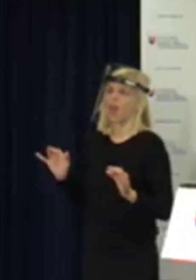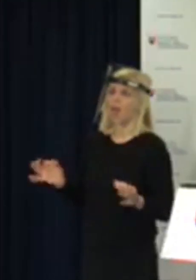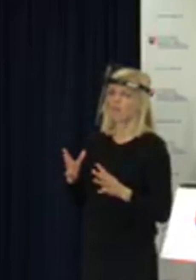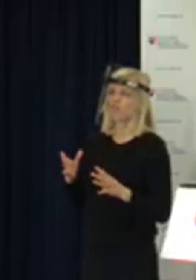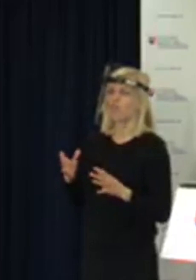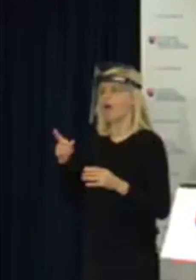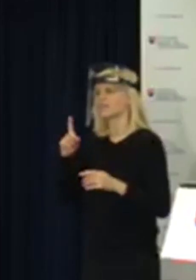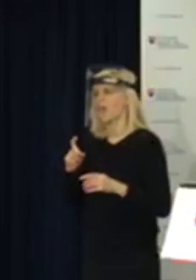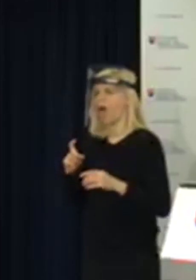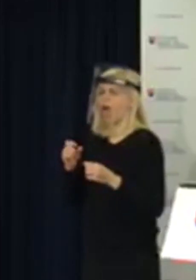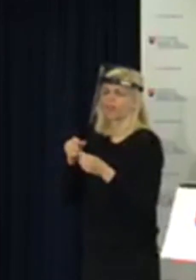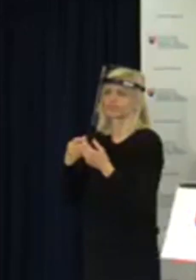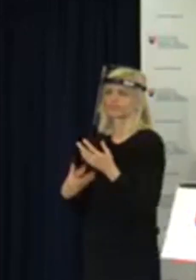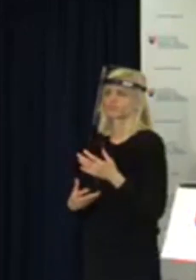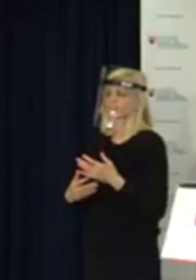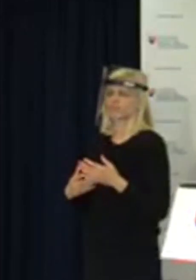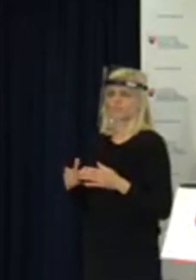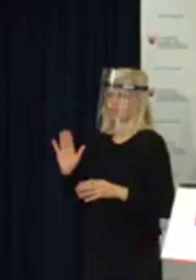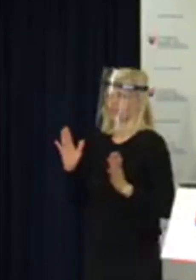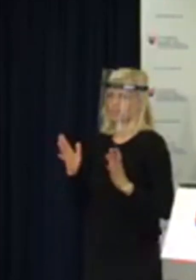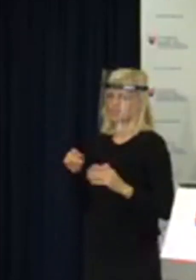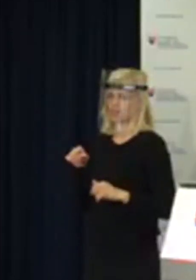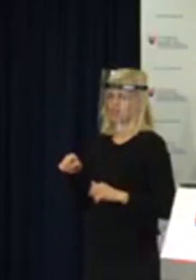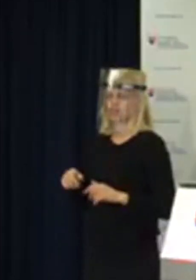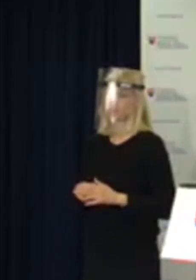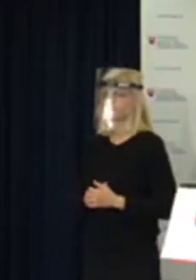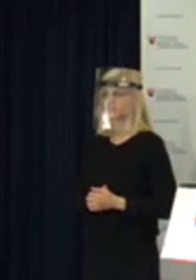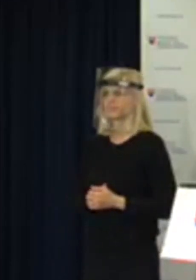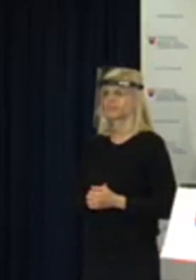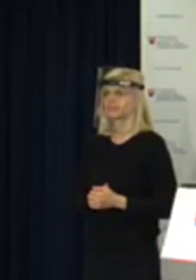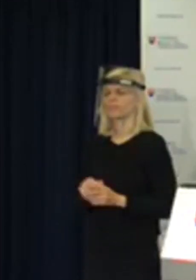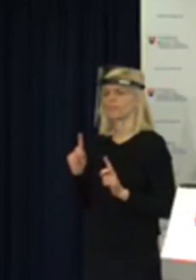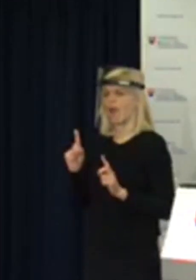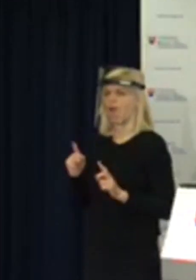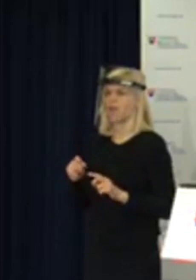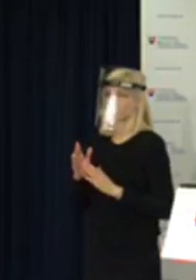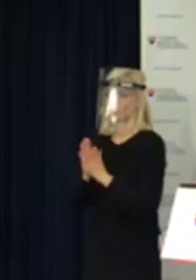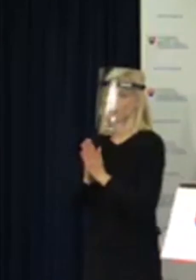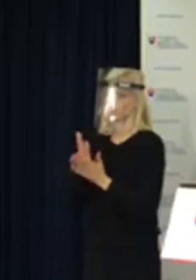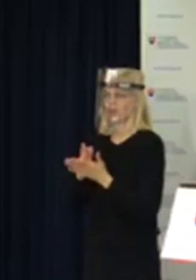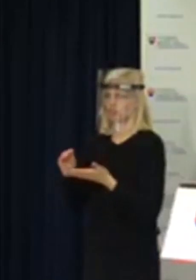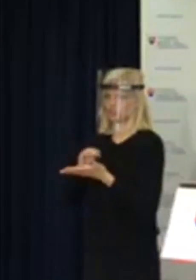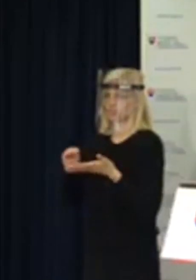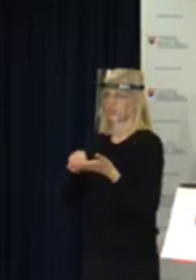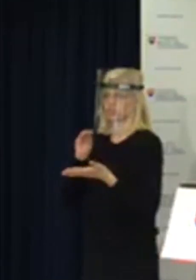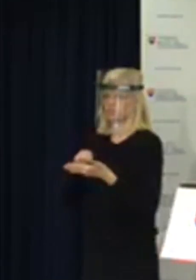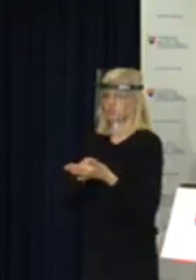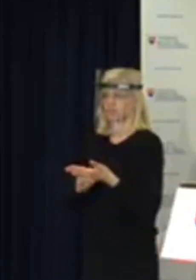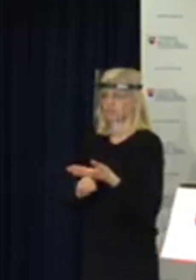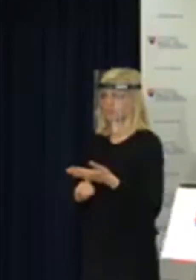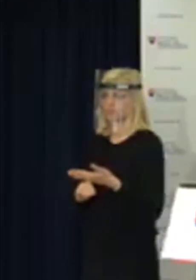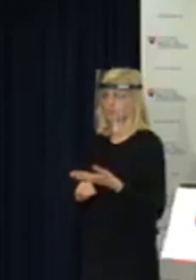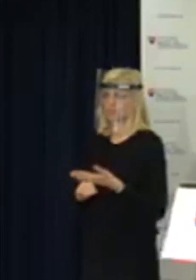unikátnom prípade, na ktorý sme naozaj nedokázali v tej rýchlosti myslieť, ale aby si to zapísali a dnes a